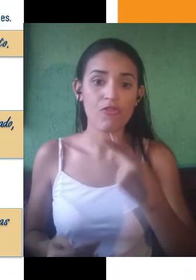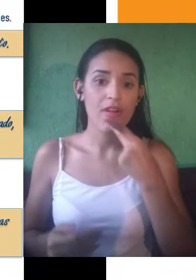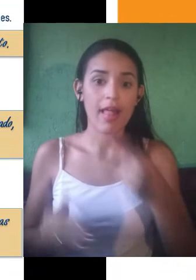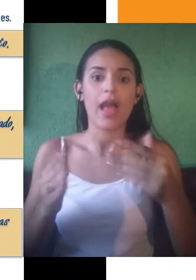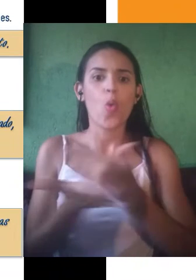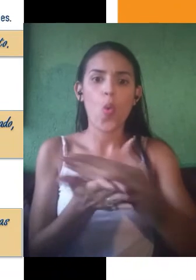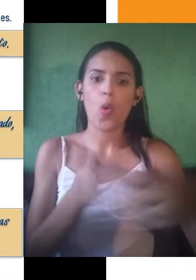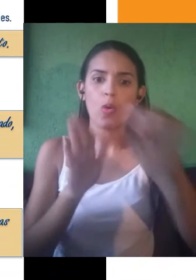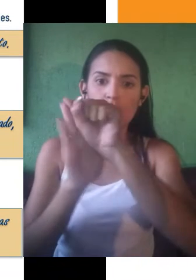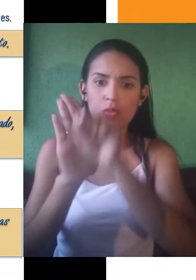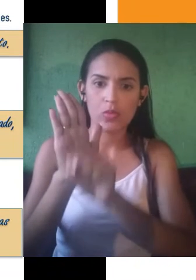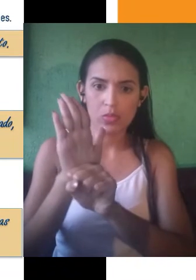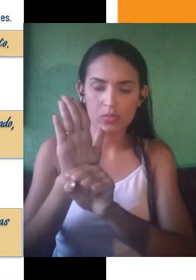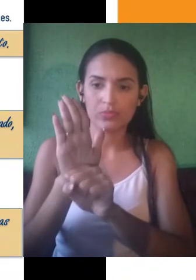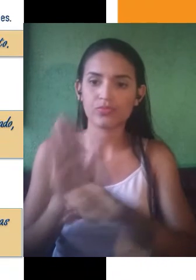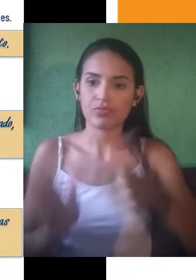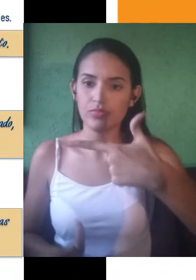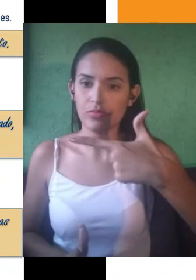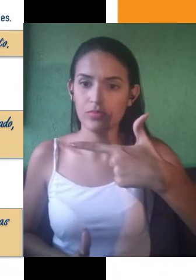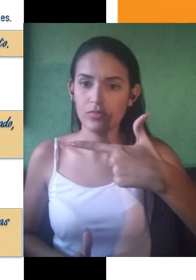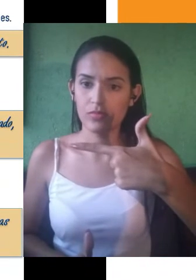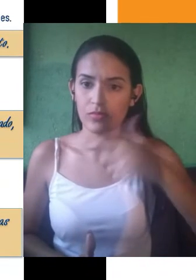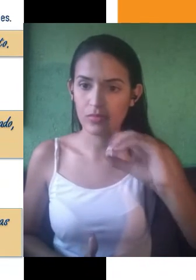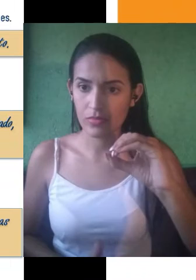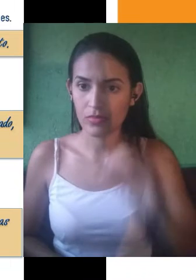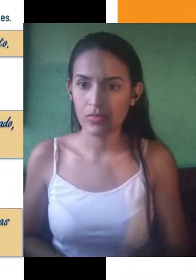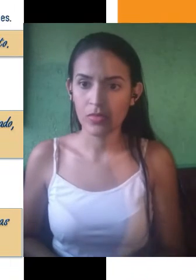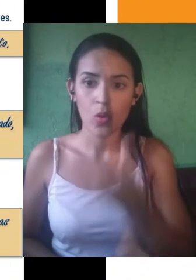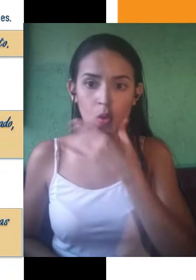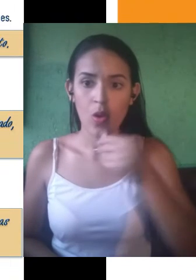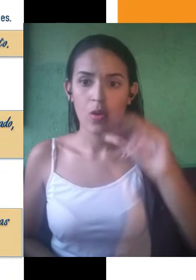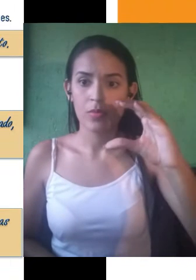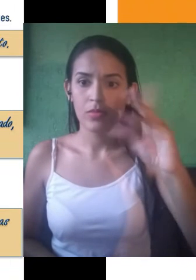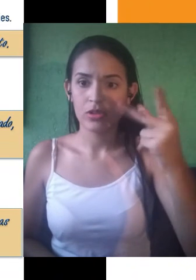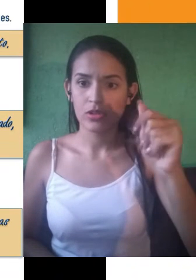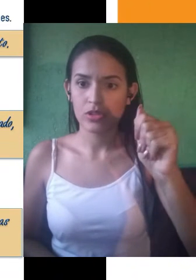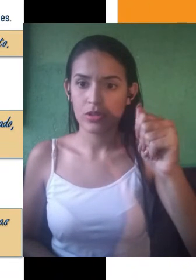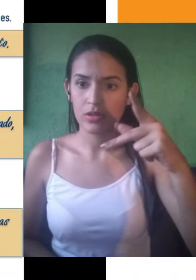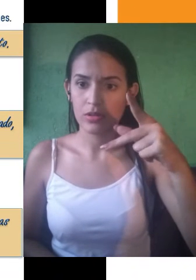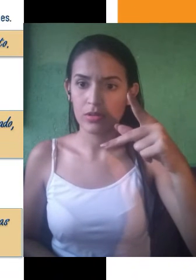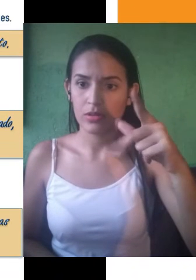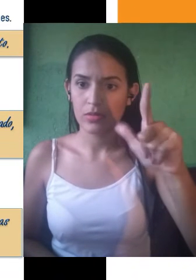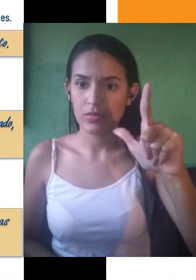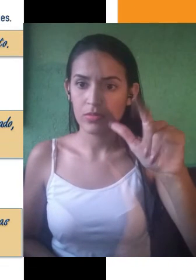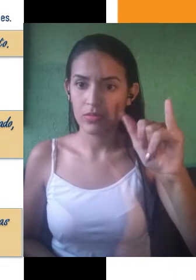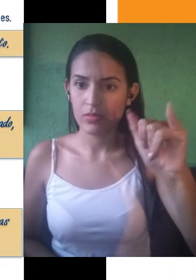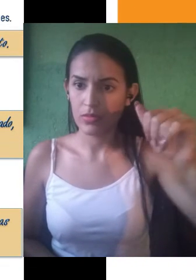XX, Chaplin consolidou a importância do cinema como forma de entretenimento. Mudo ou falado, desde que